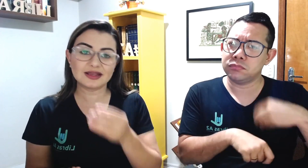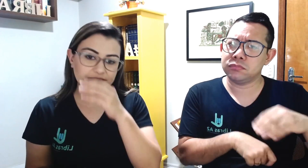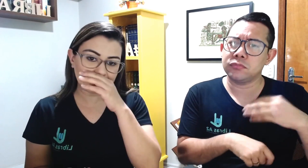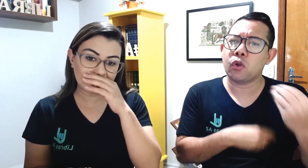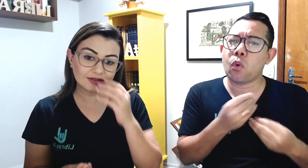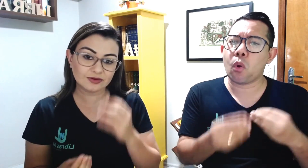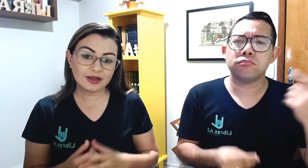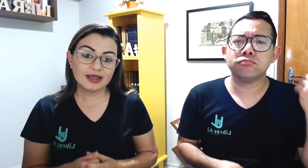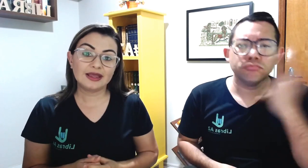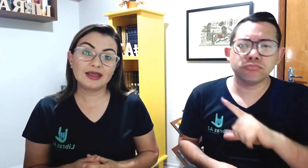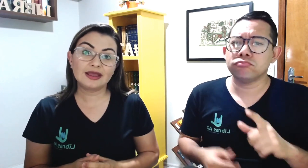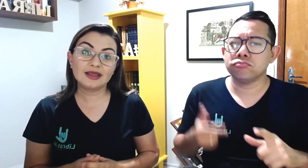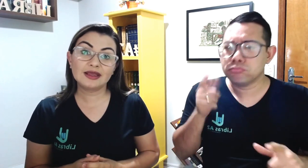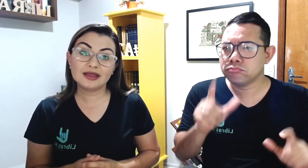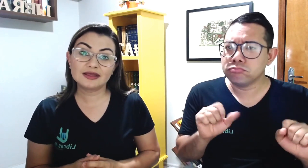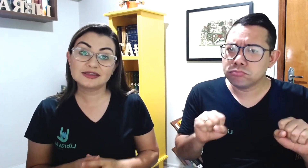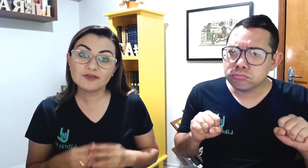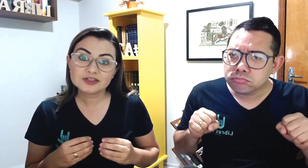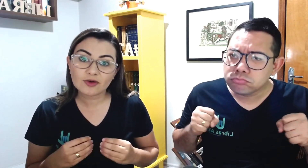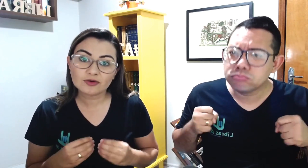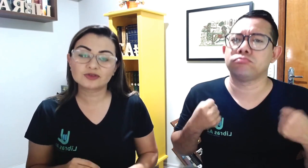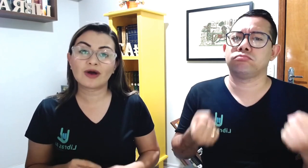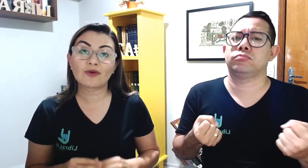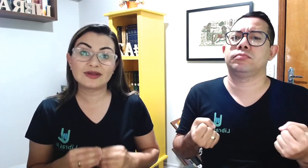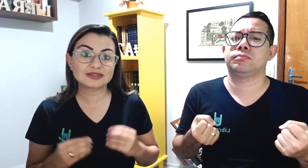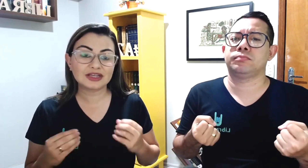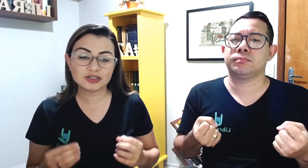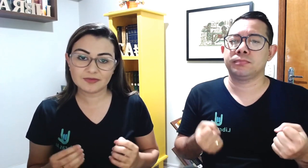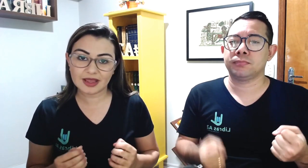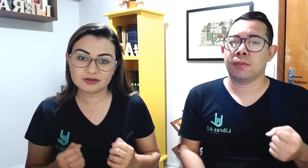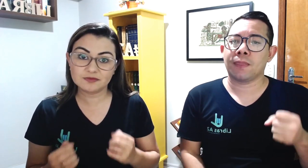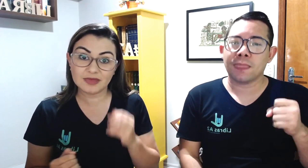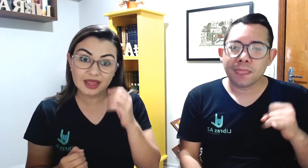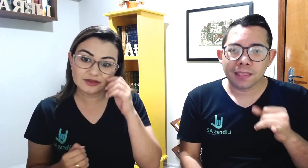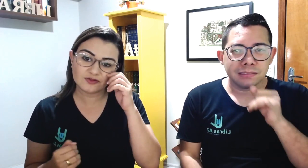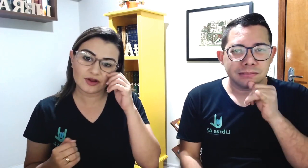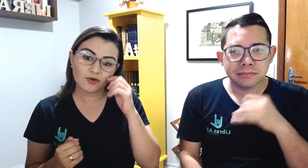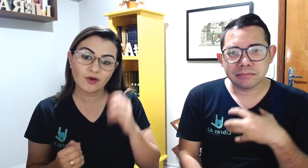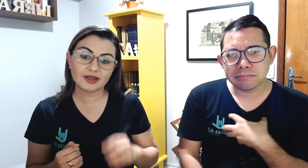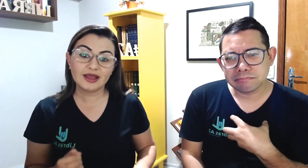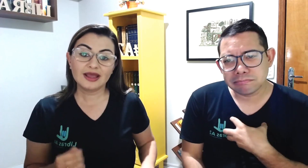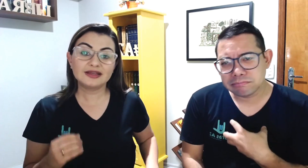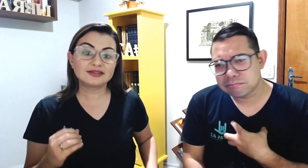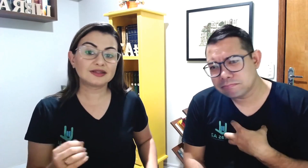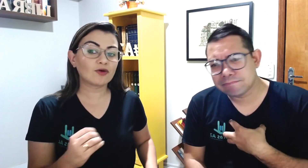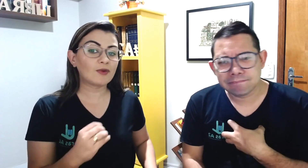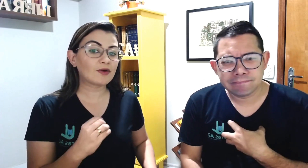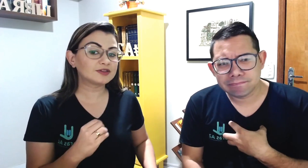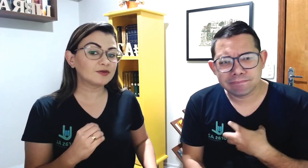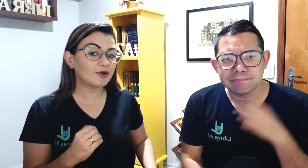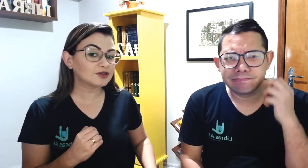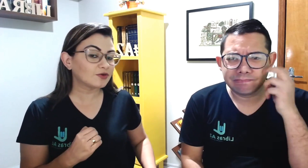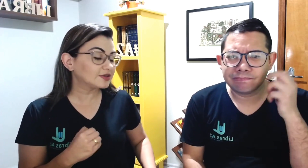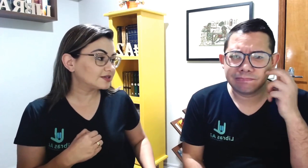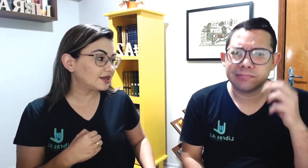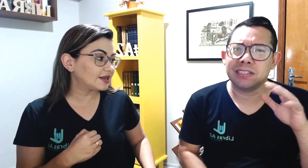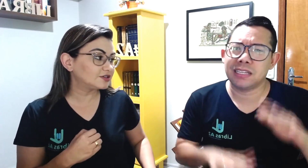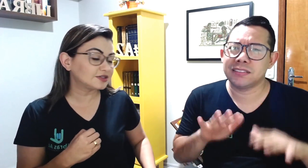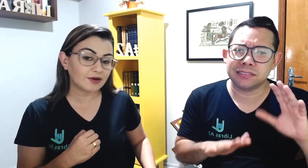esse medo, e se você continuar com esse sentimento de medo, de vergonha, existe alguma coisa que pode acontecer, né, Gisele,